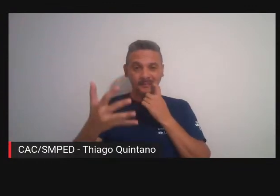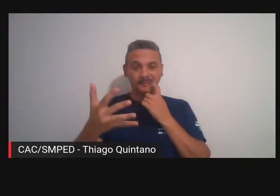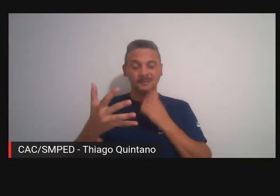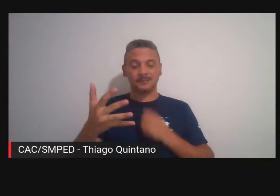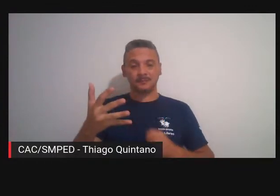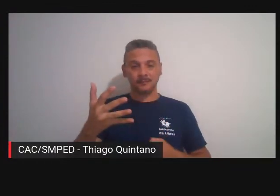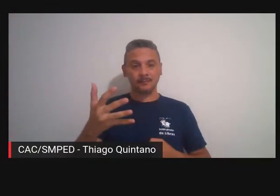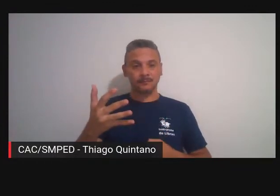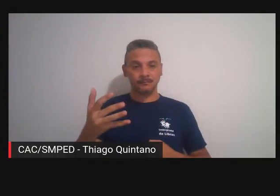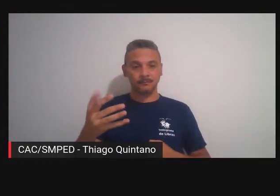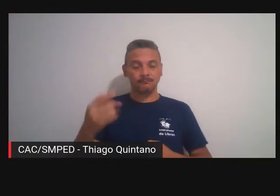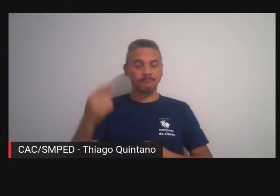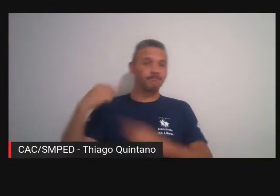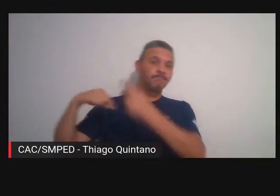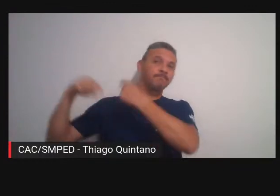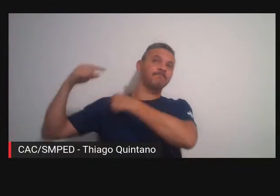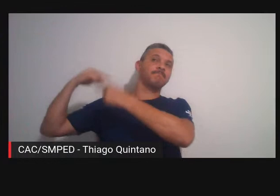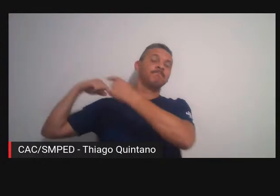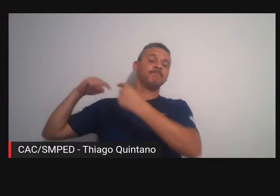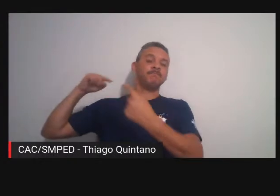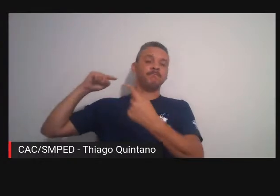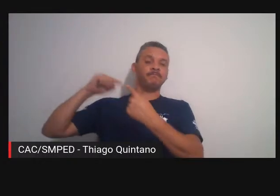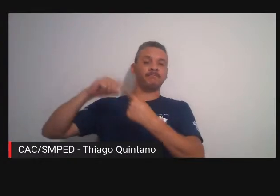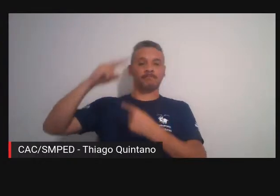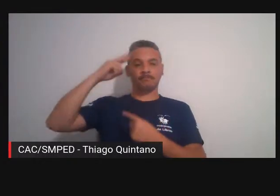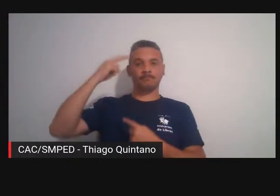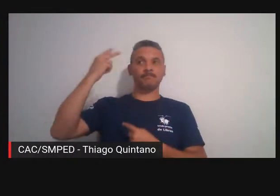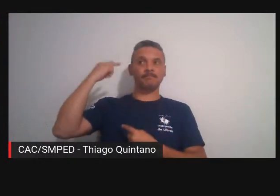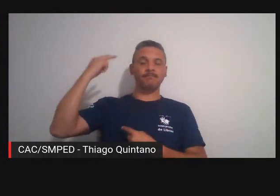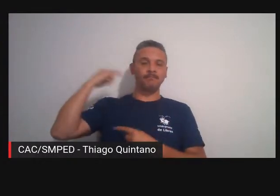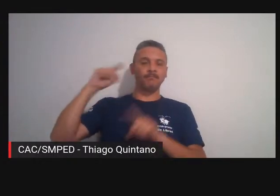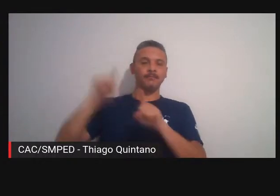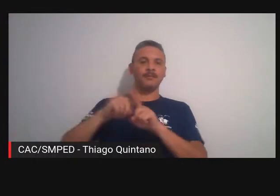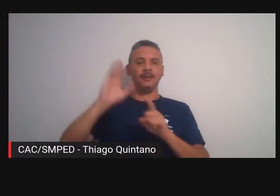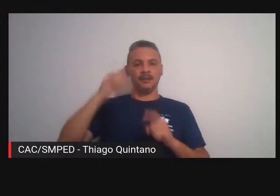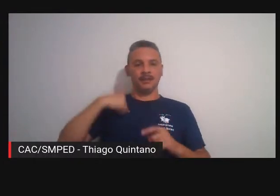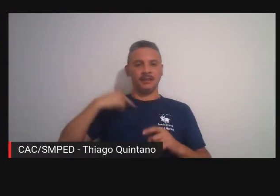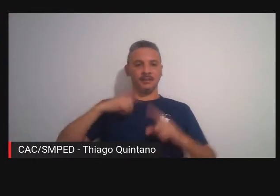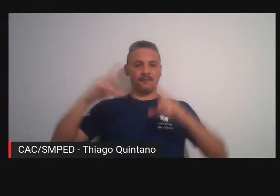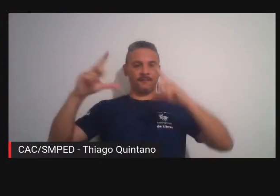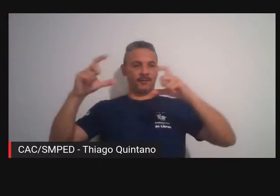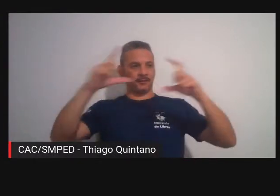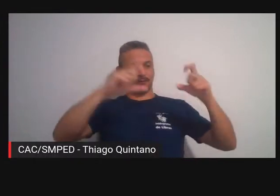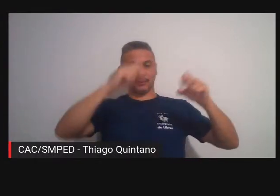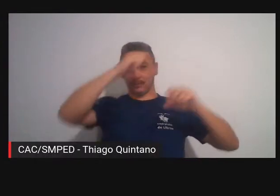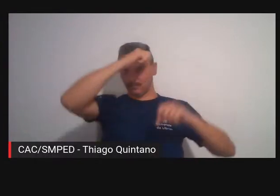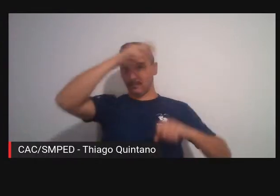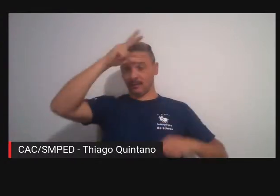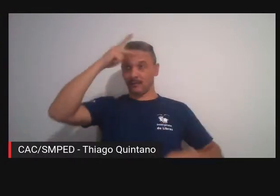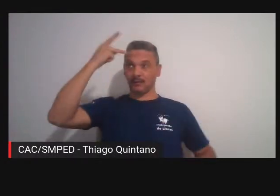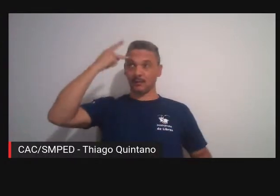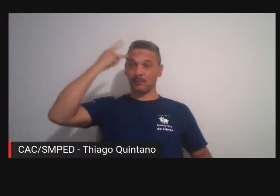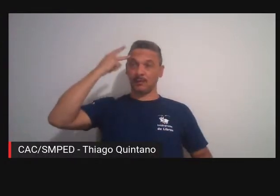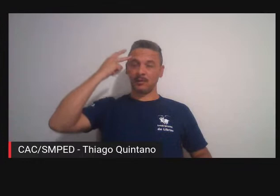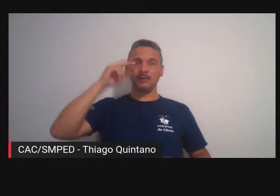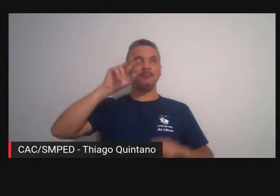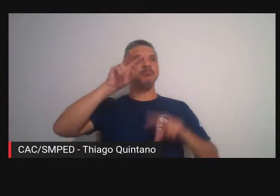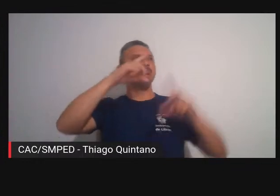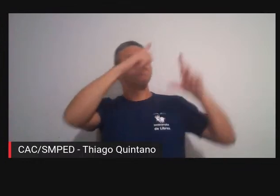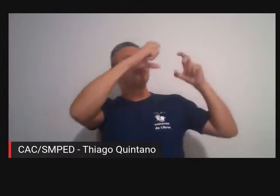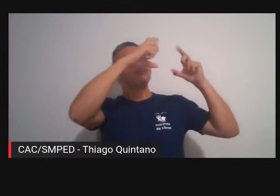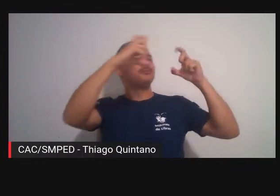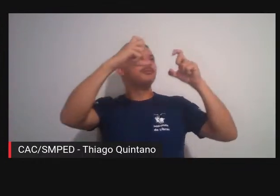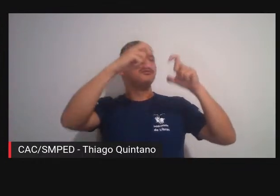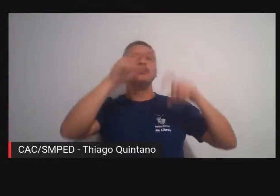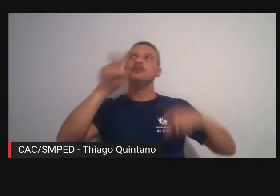voltar para uma coisa daquela situação que eu estava fotografando na prefeitura de São Paulo e olhei para lado e vi